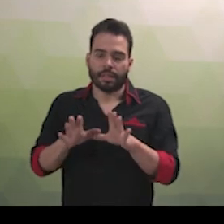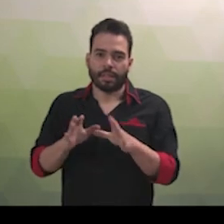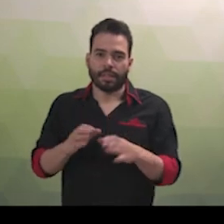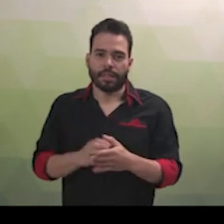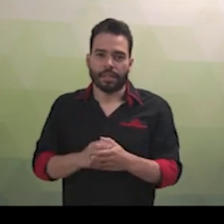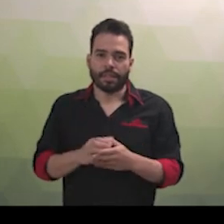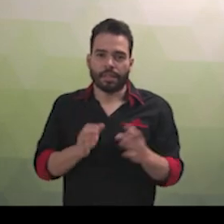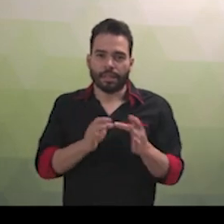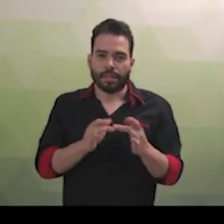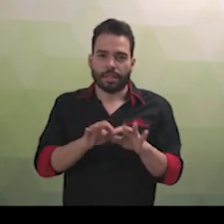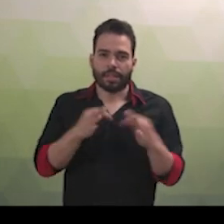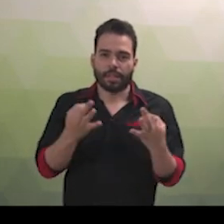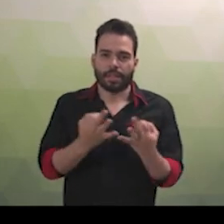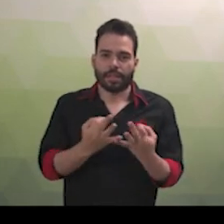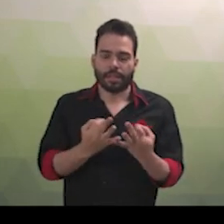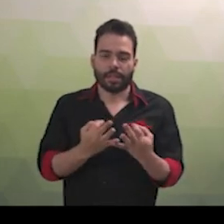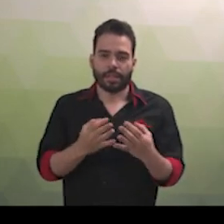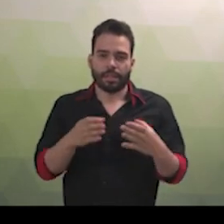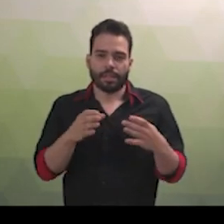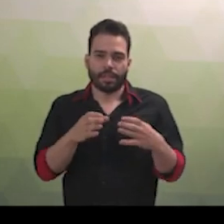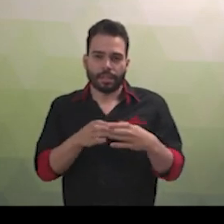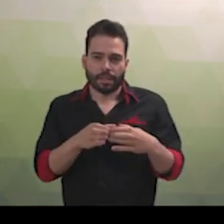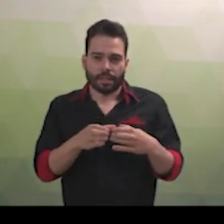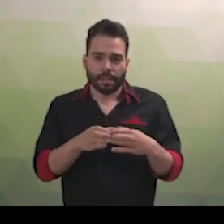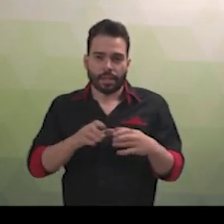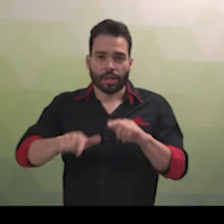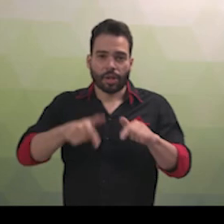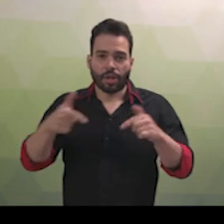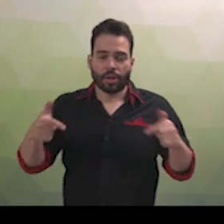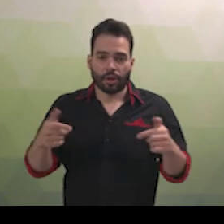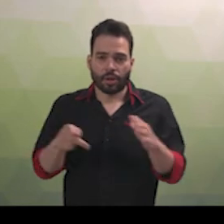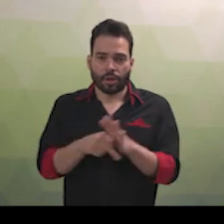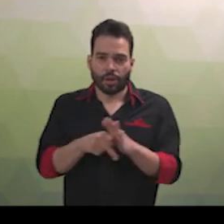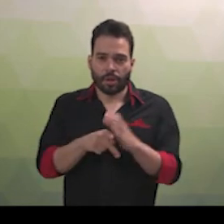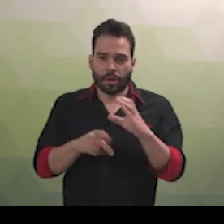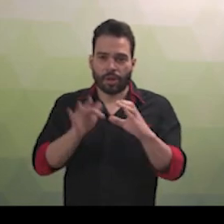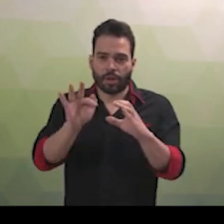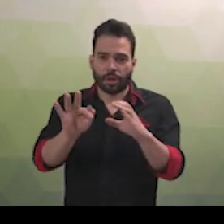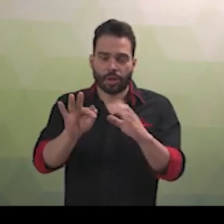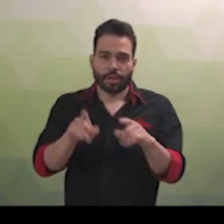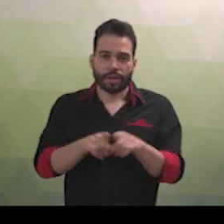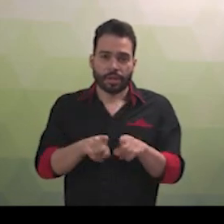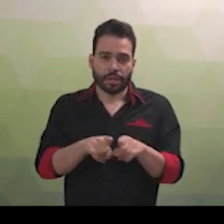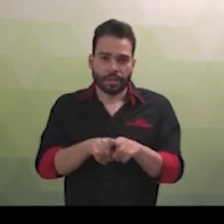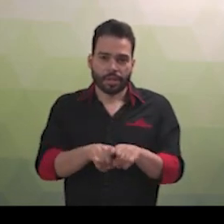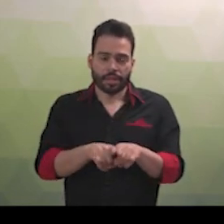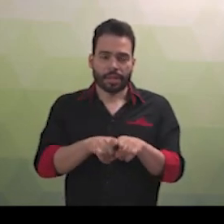à liberdade, à convivência familiar e comunitária, entre outros decorrentes da Constituição Federal e da